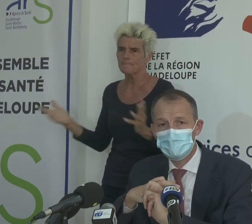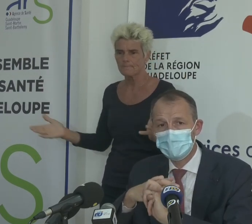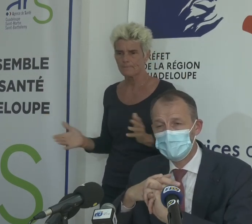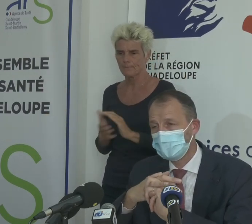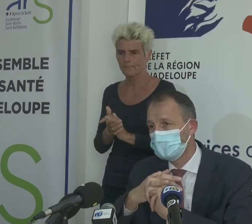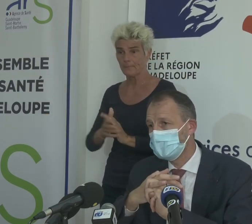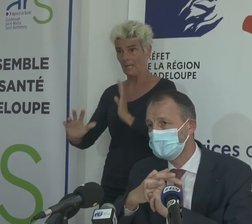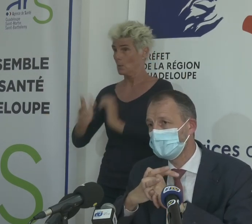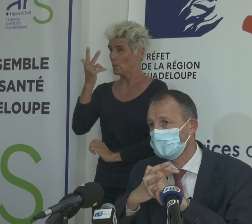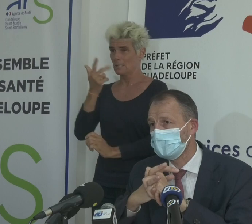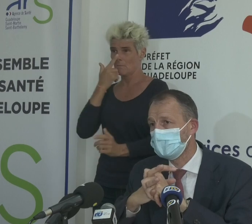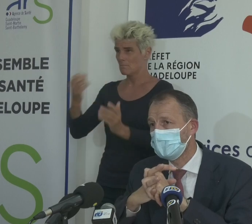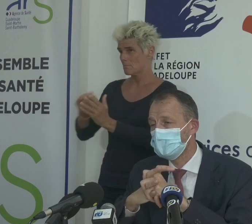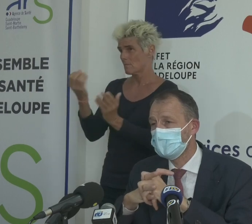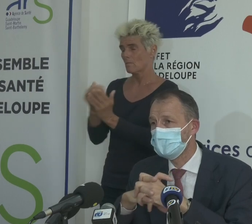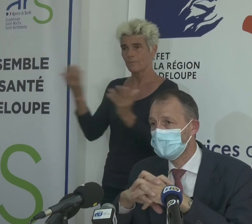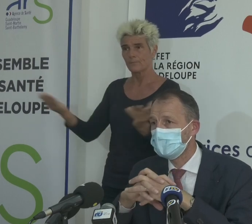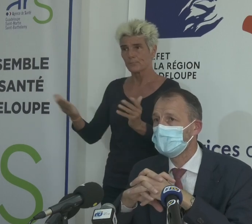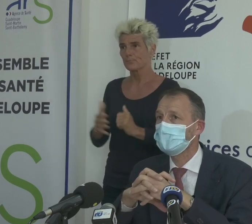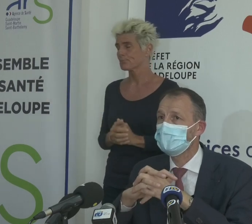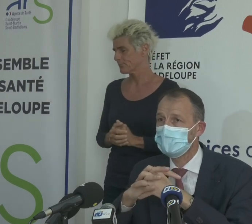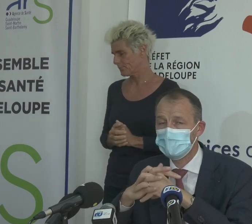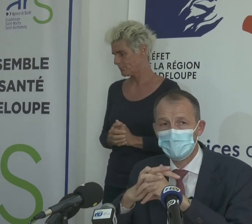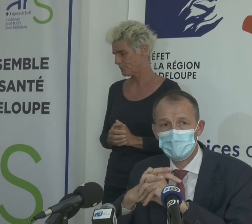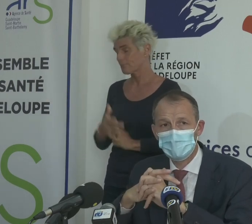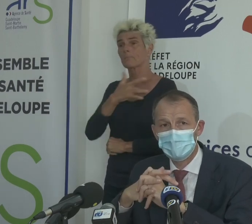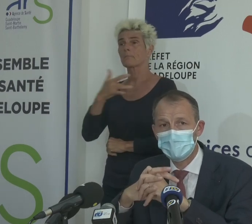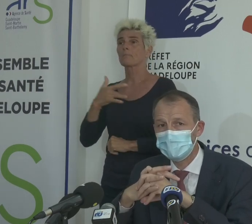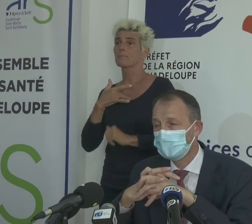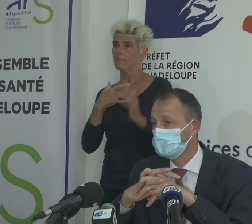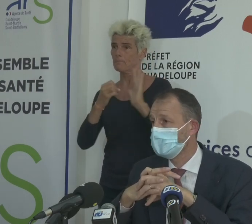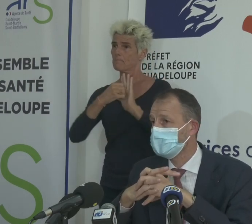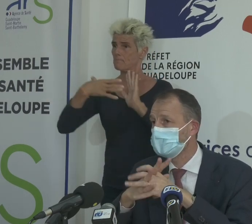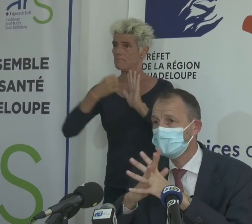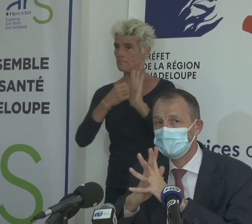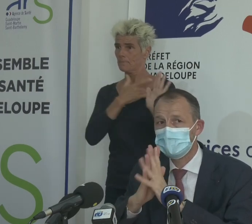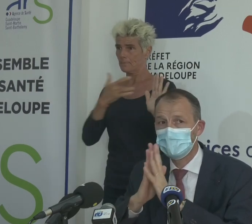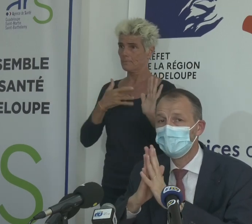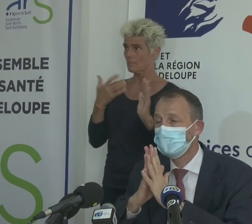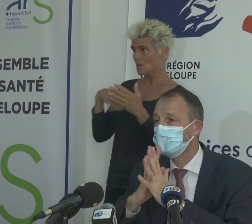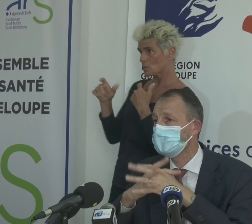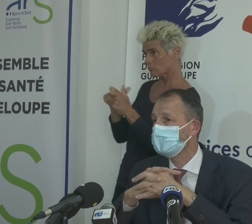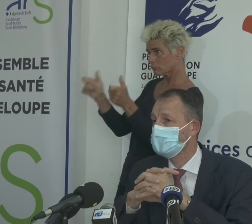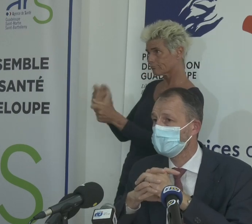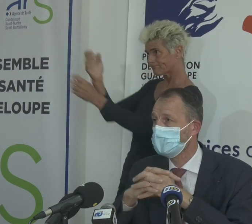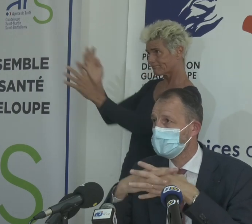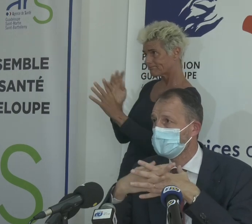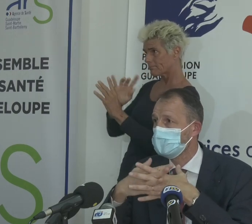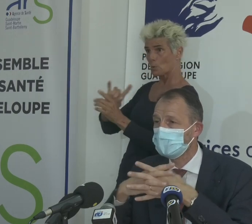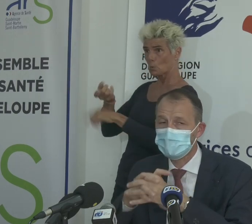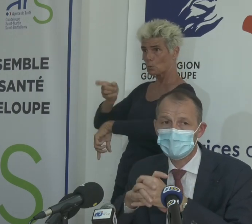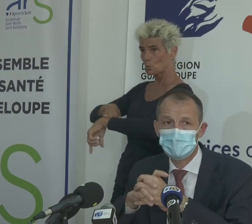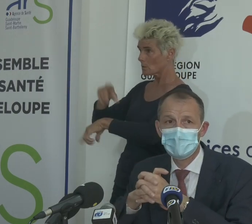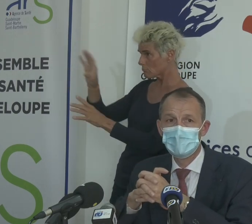Troisième sujet sur lequel je veux appuyer, c'est la mise en place du pass sanitaire dans les établissements recevant du public. Ce pass sanitaire, c'est ce qui nous permet d'être sûrs que les